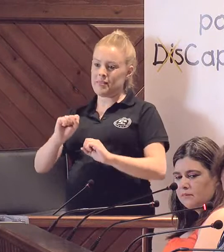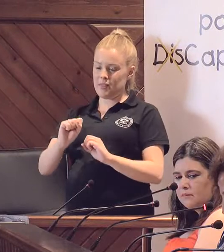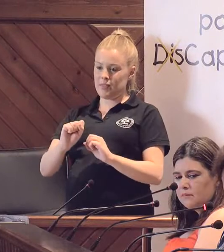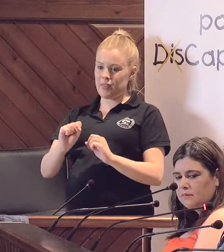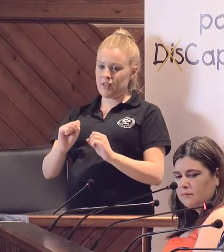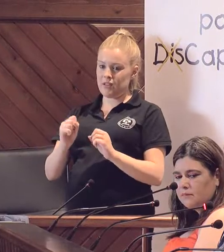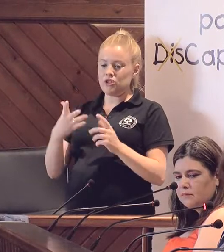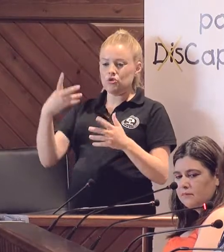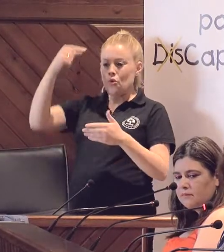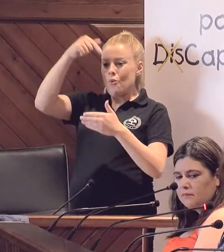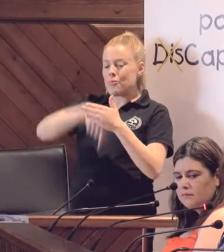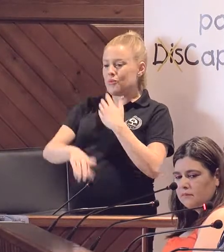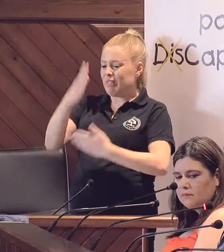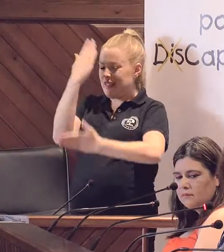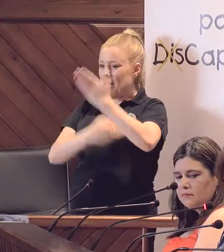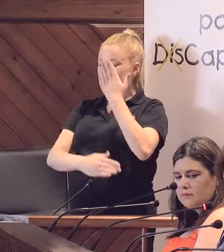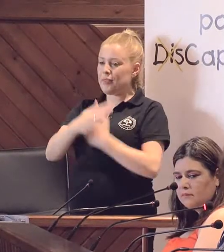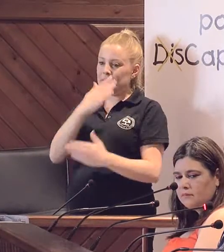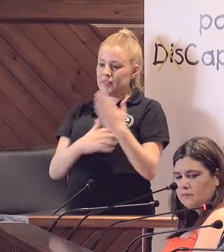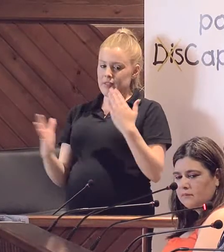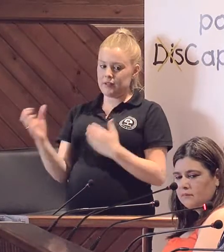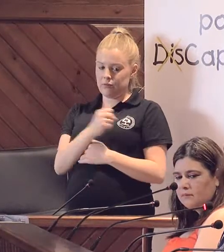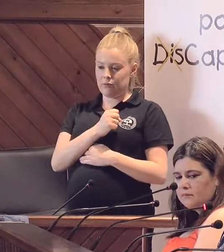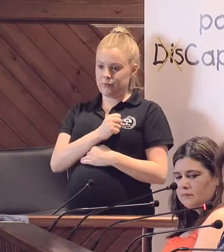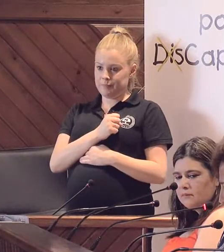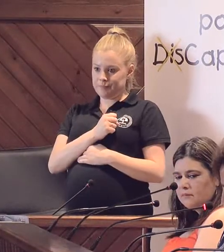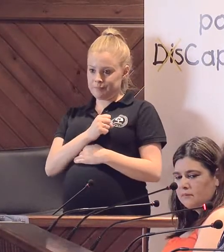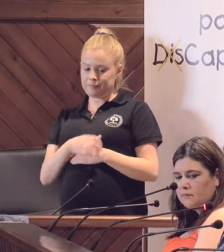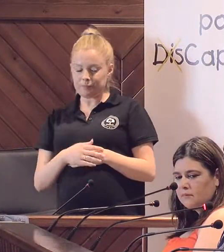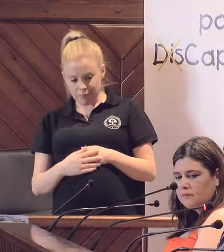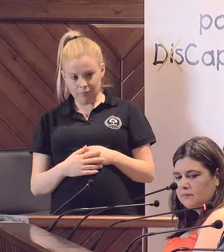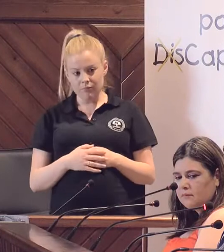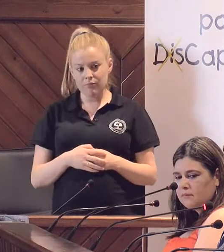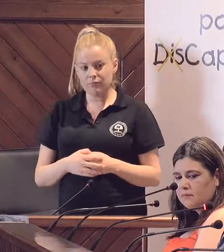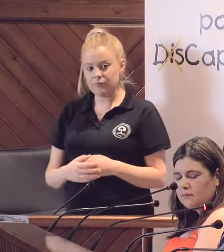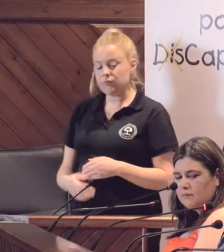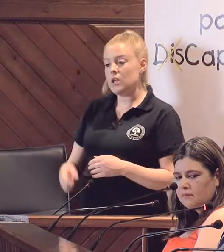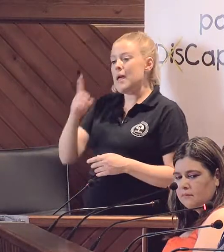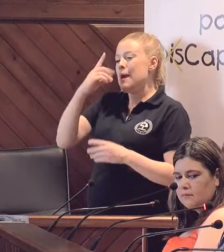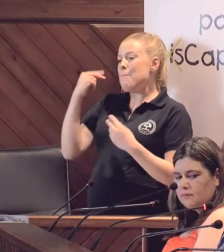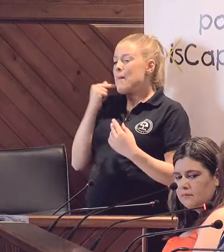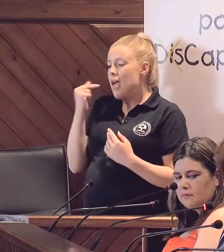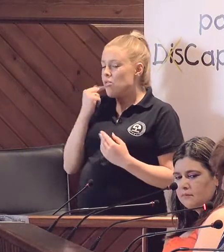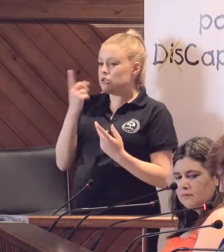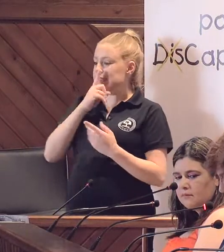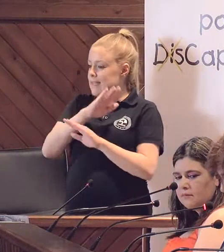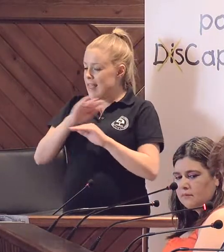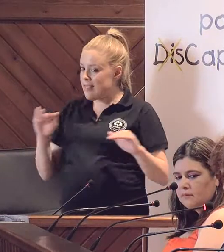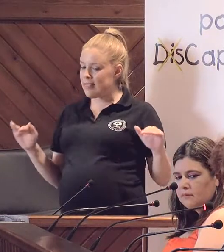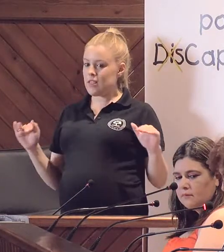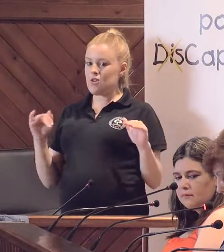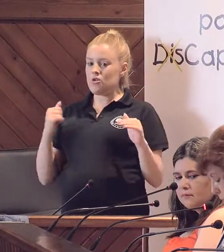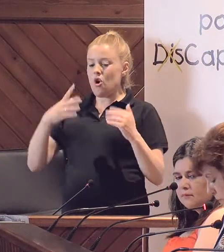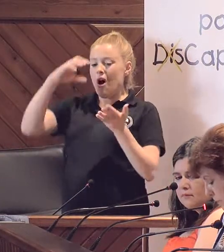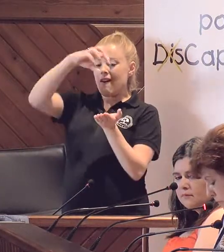pozos y pozos de discapacidad que exhalan marginalidad, miedos y silencios. No alambremos